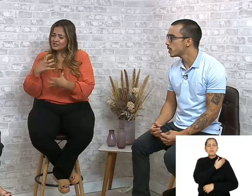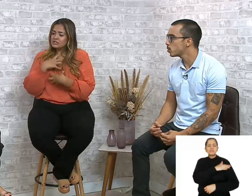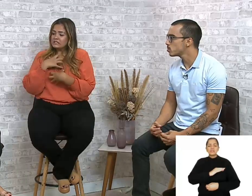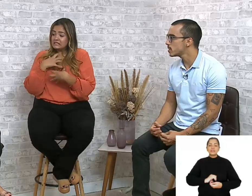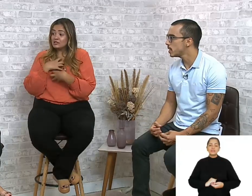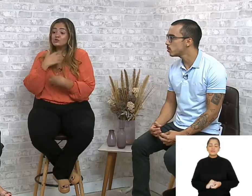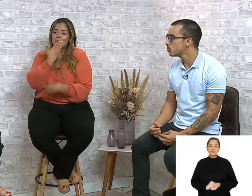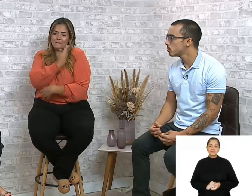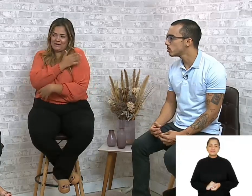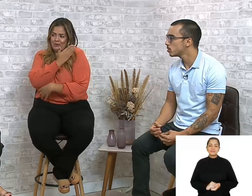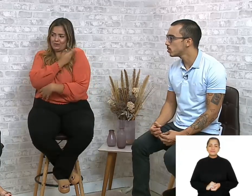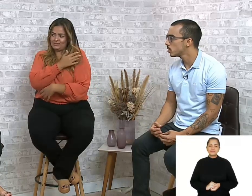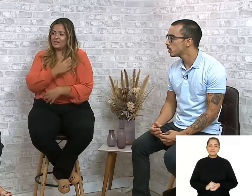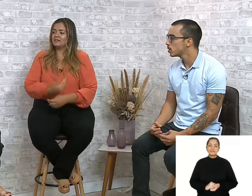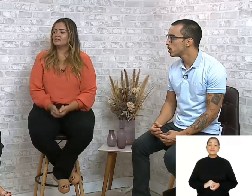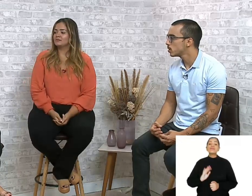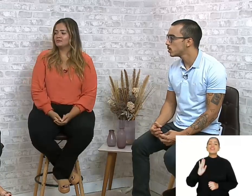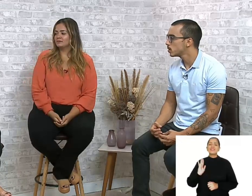situação de preconceito?